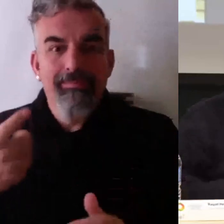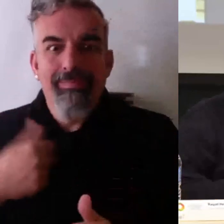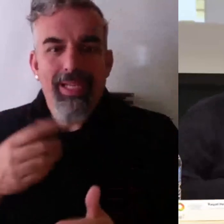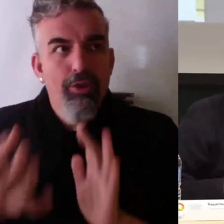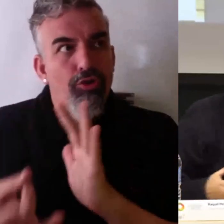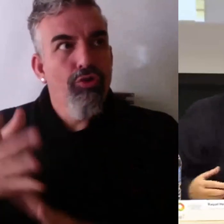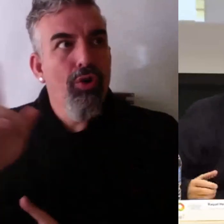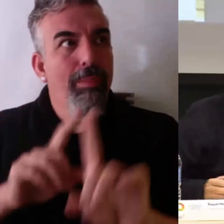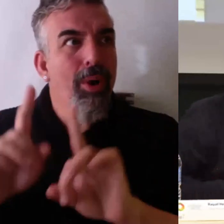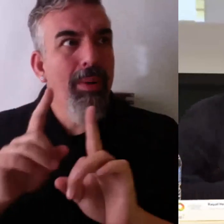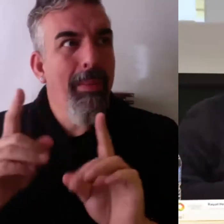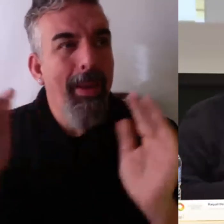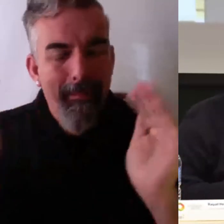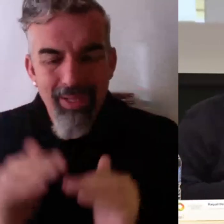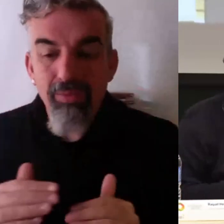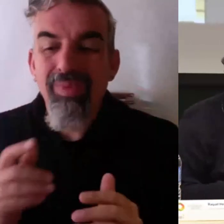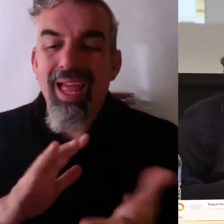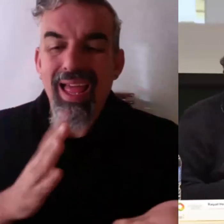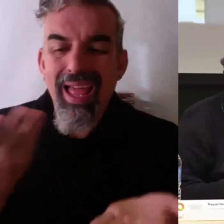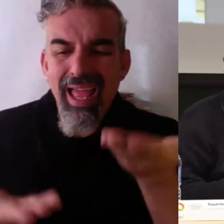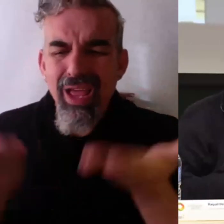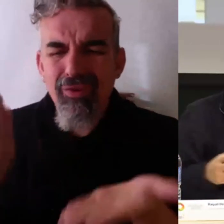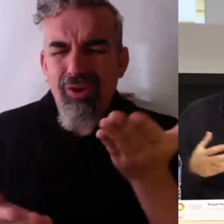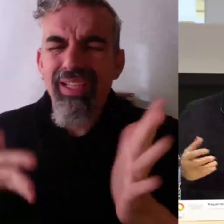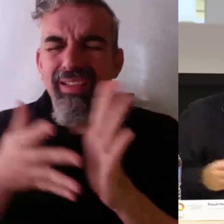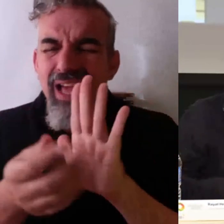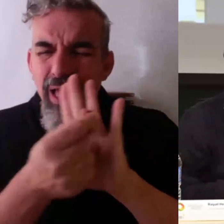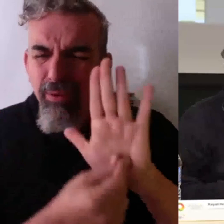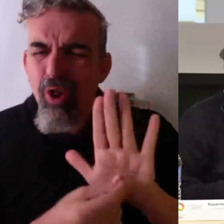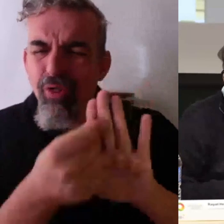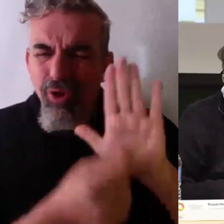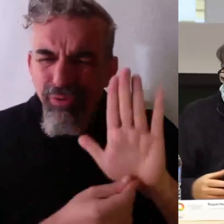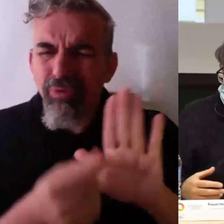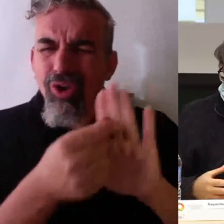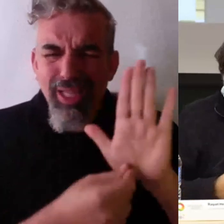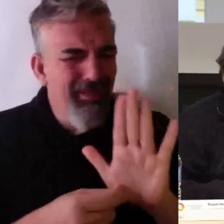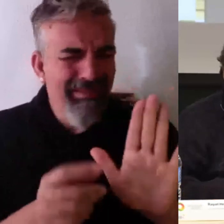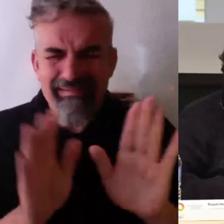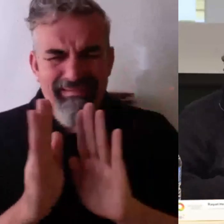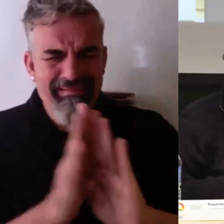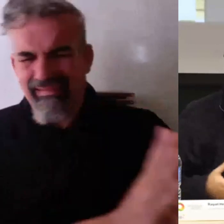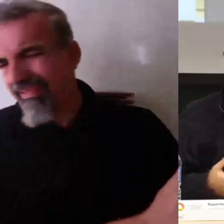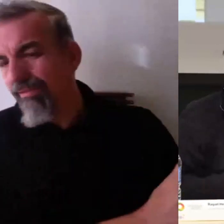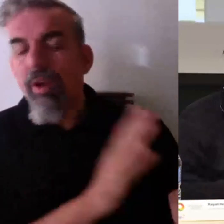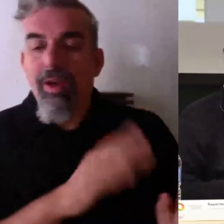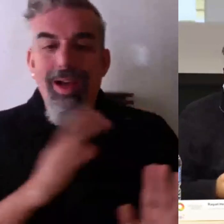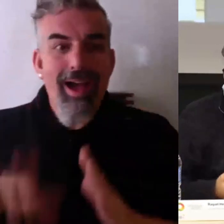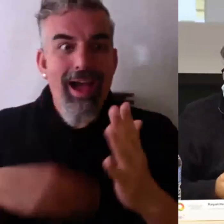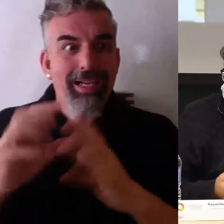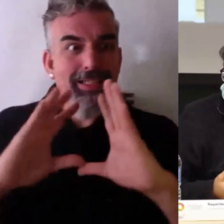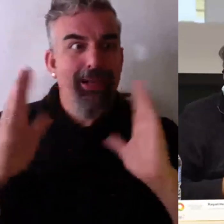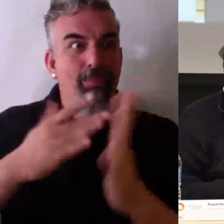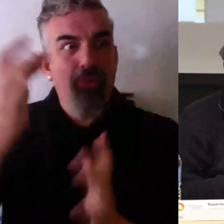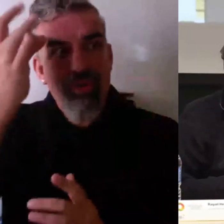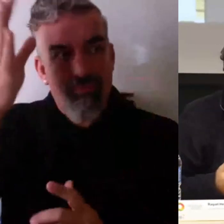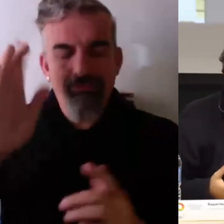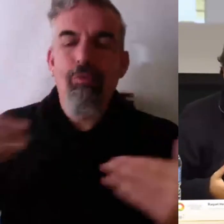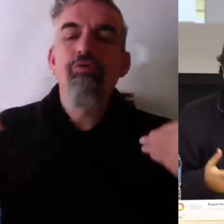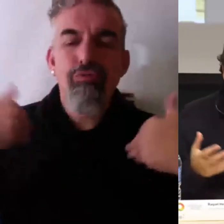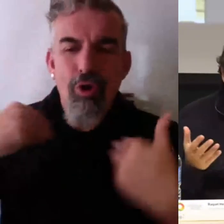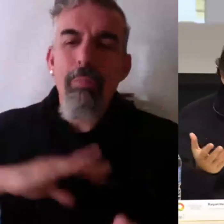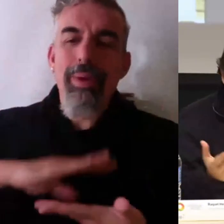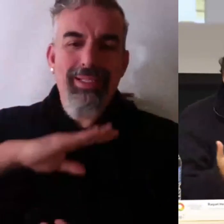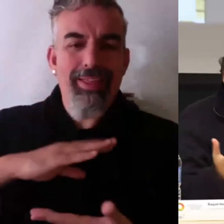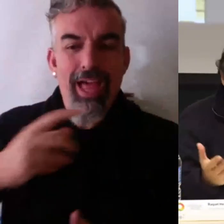transformaríamos la evaluación y dejaríamos de hablar de calificaciones y en un mundo ideal pues simplemente podríamos llegar incluso a hablar de una auténtica evaluación por competencias en las que el alumno